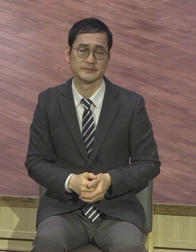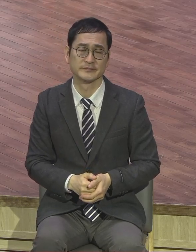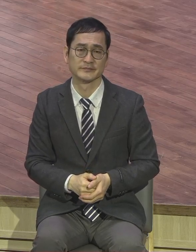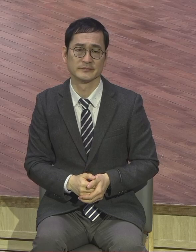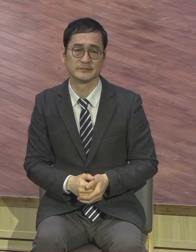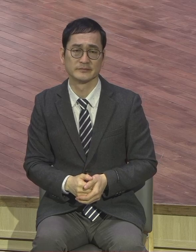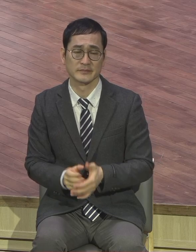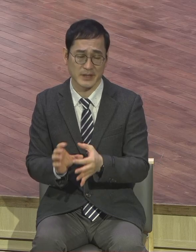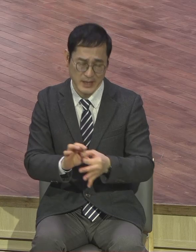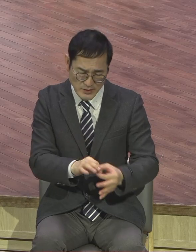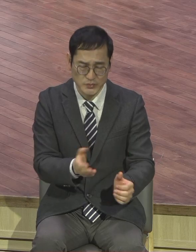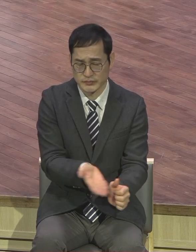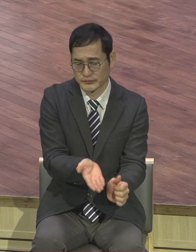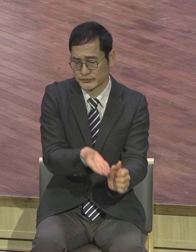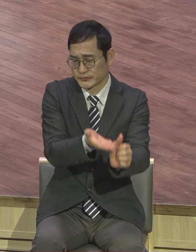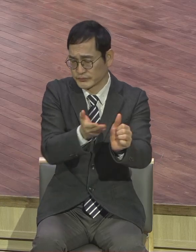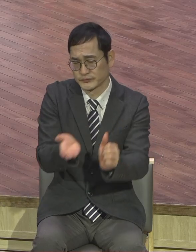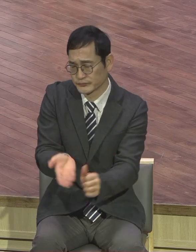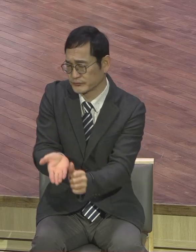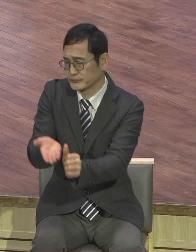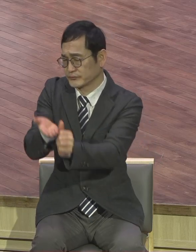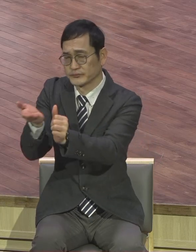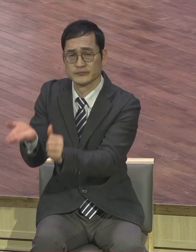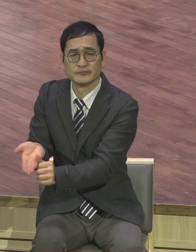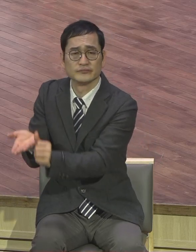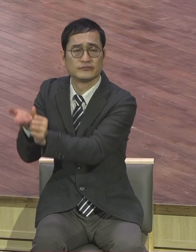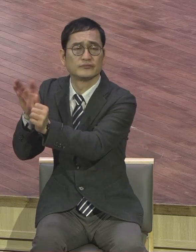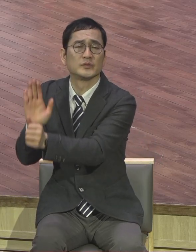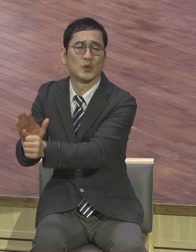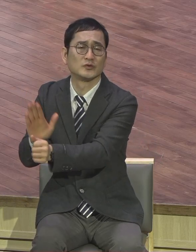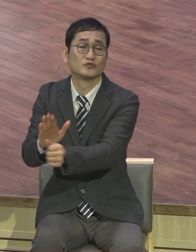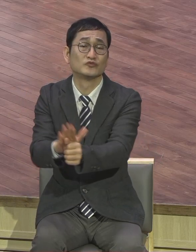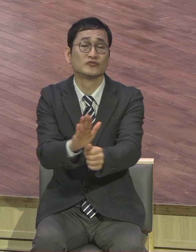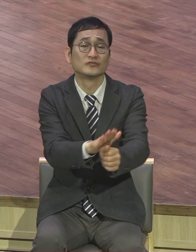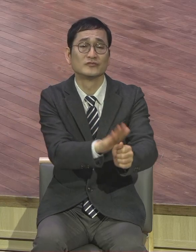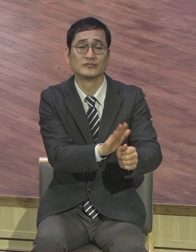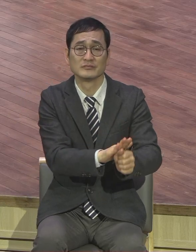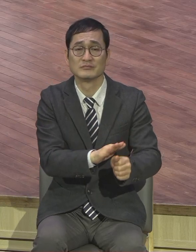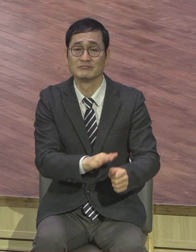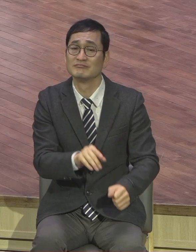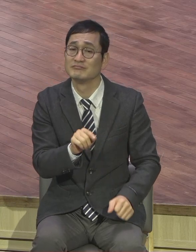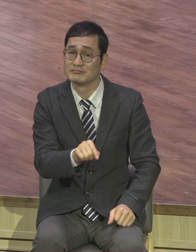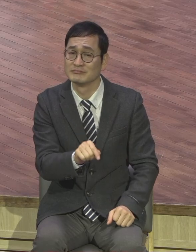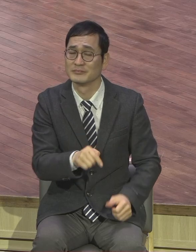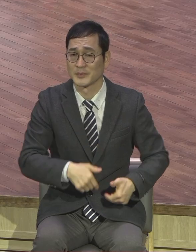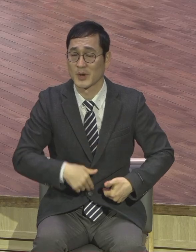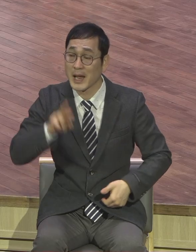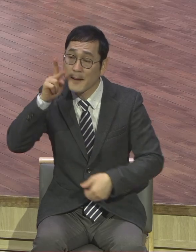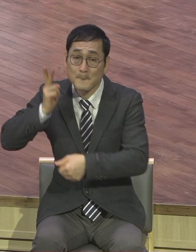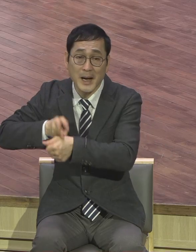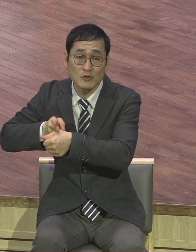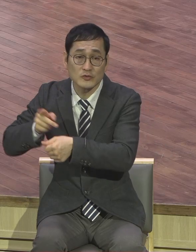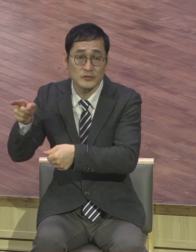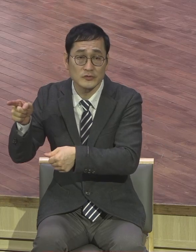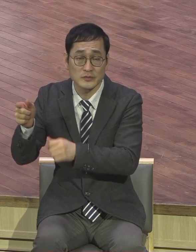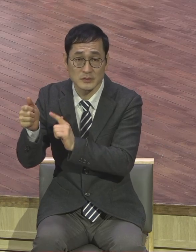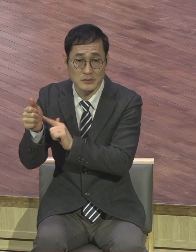계속해서 성장할 수 도와주는 이런 수준 사도 바울도 에베스 4장 15절에 이렇게